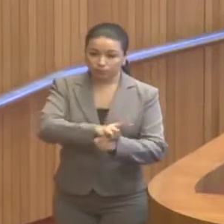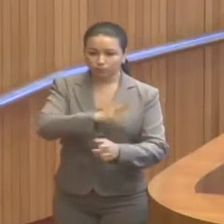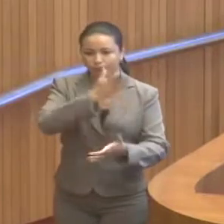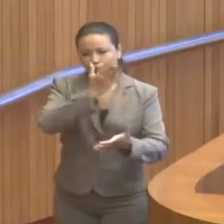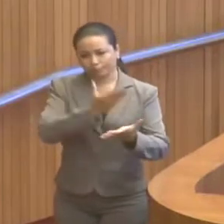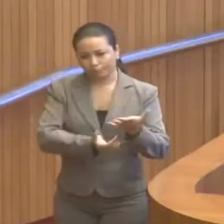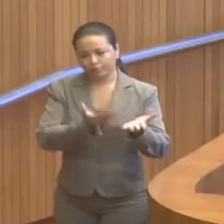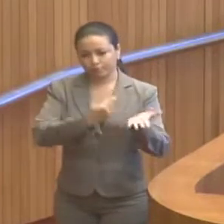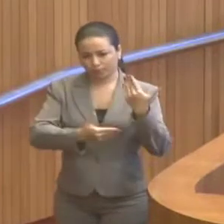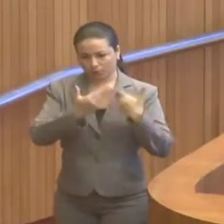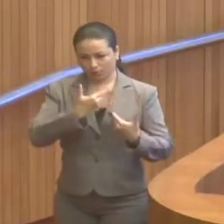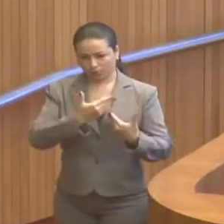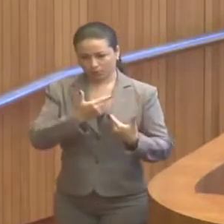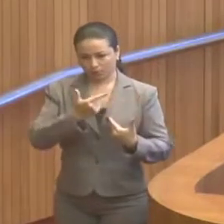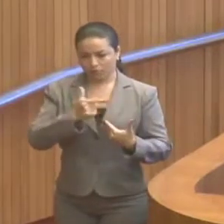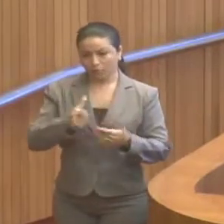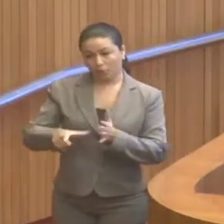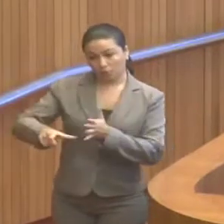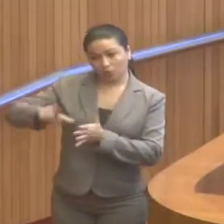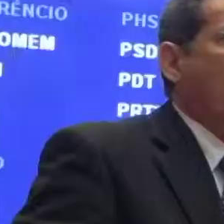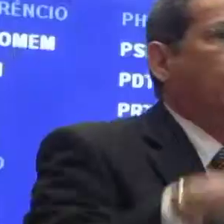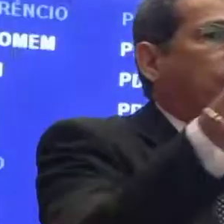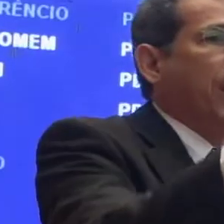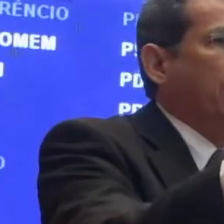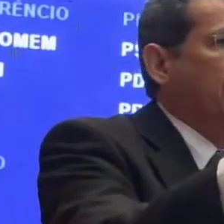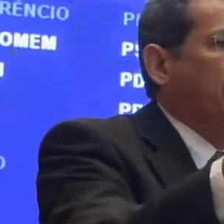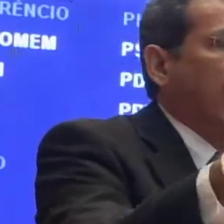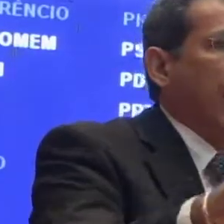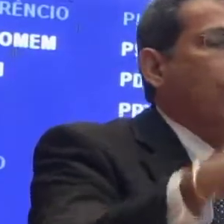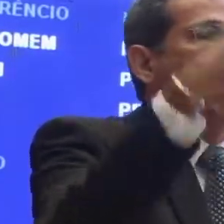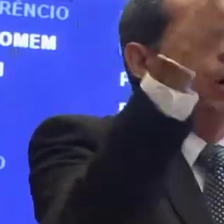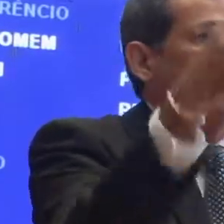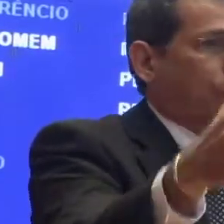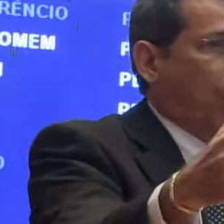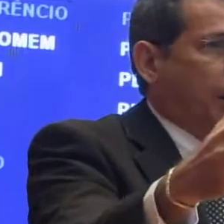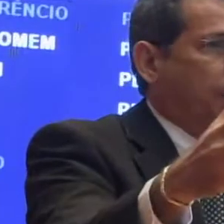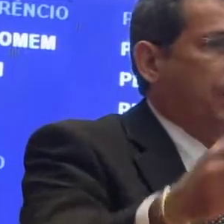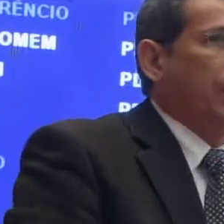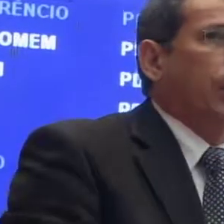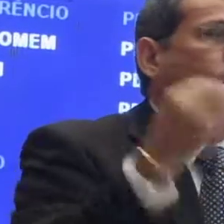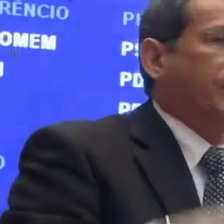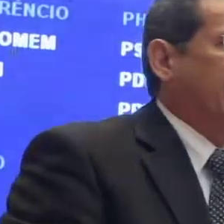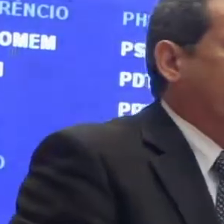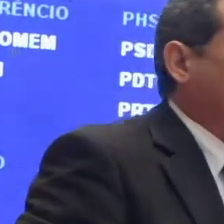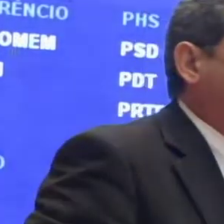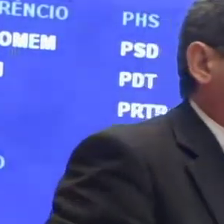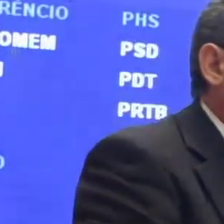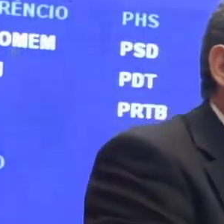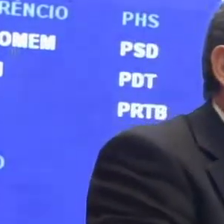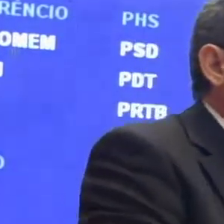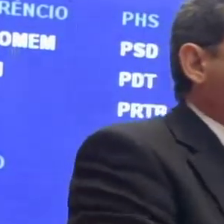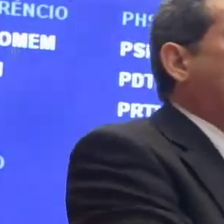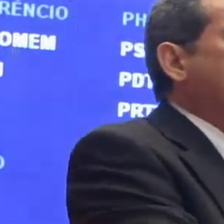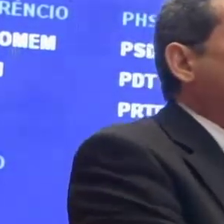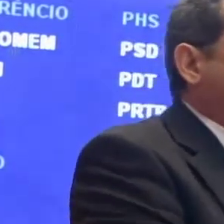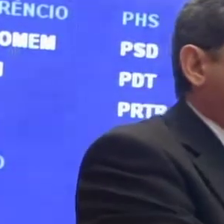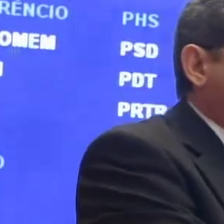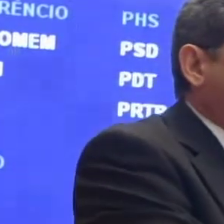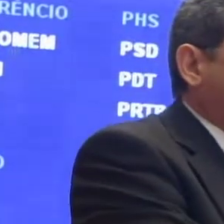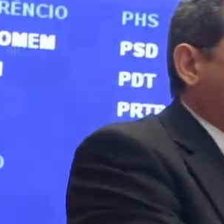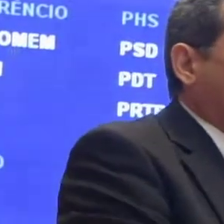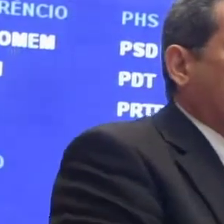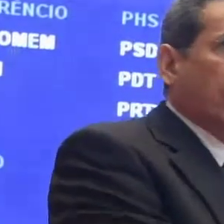perdas, e não antecipação. O ano que vem, é uma outra história. E, com certeza, esse estudo vai